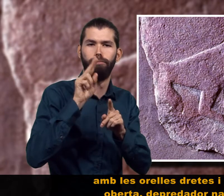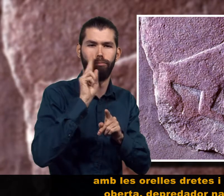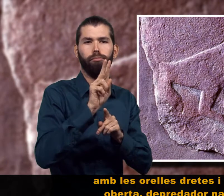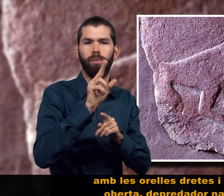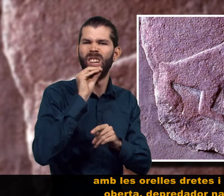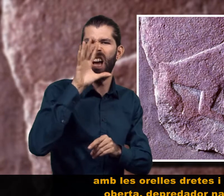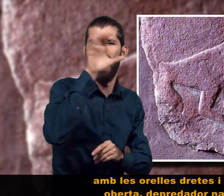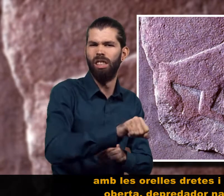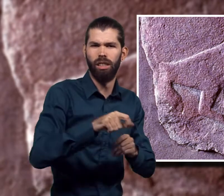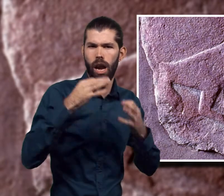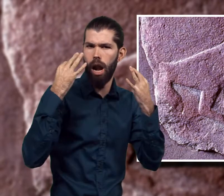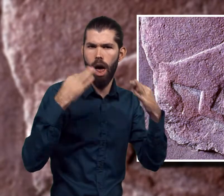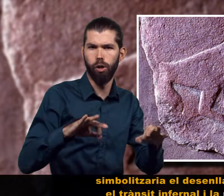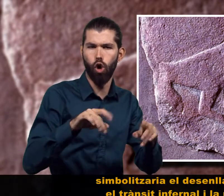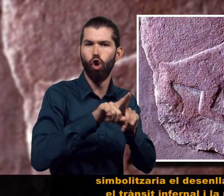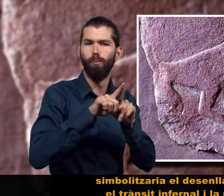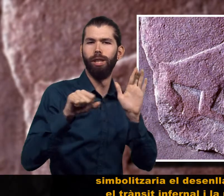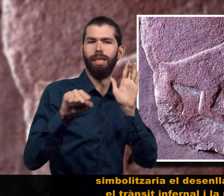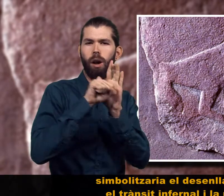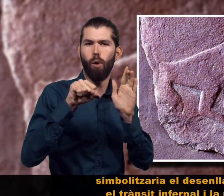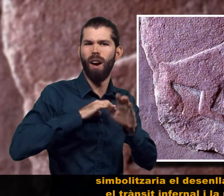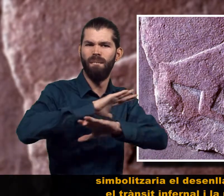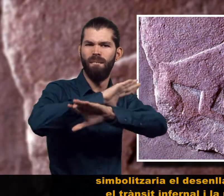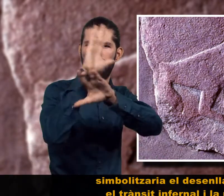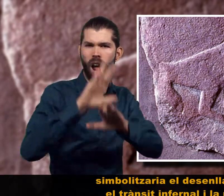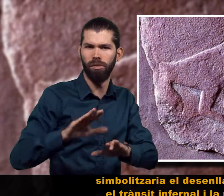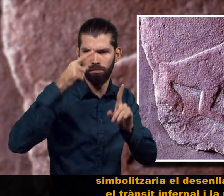simbolitzaria el desenllaç amb el trànsit infernal i la mort.